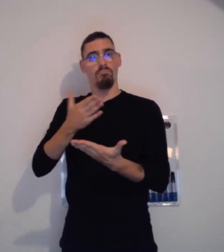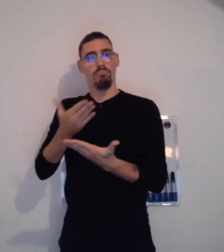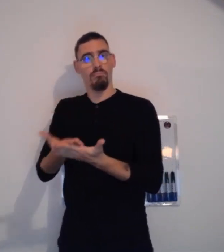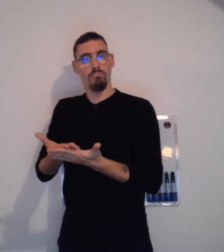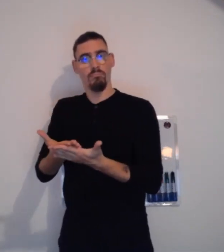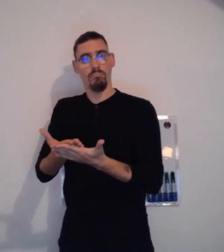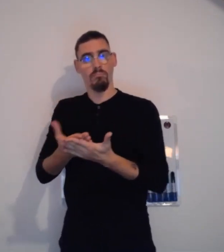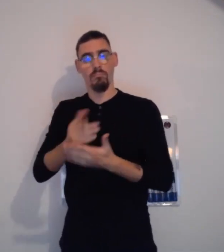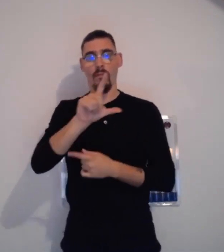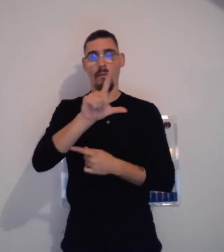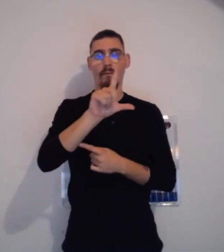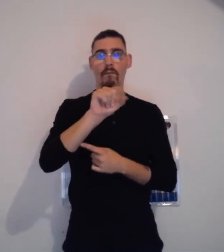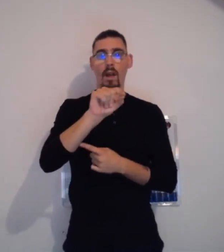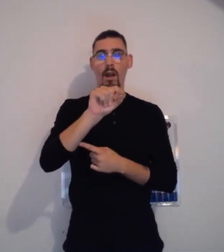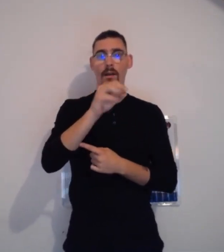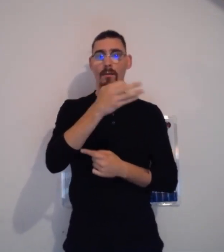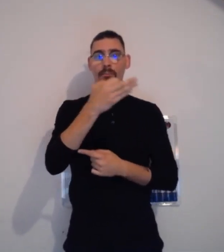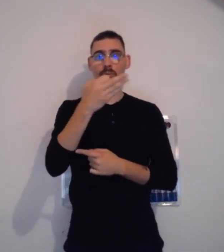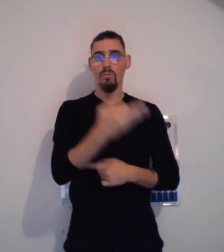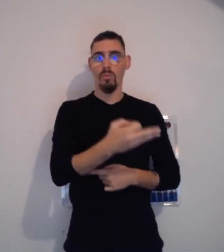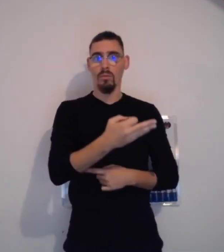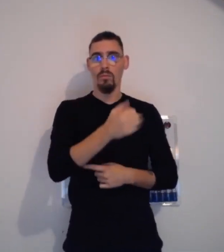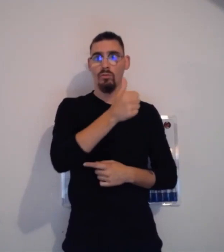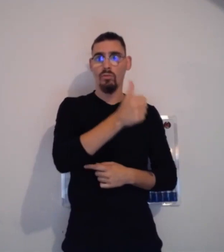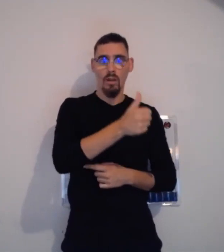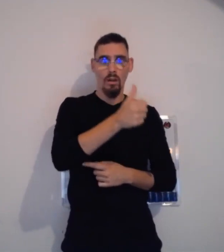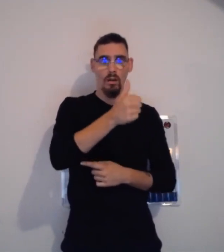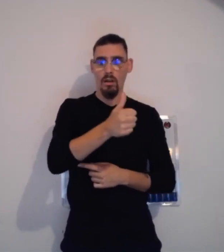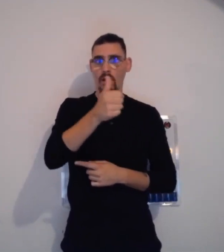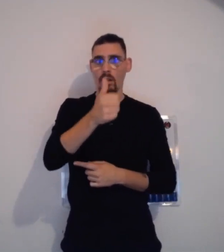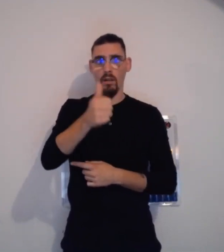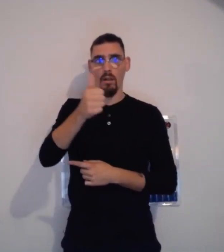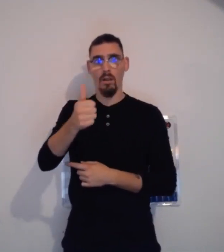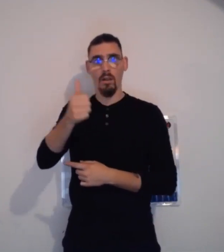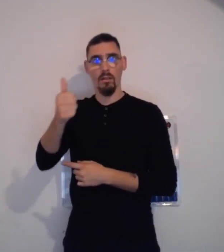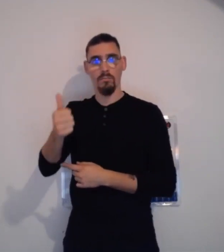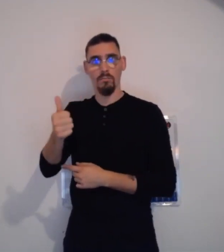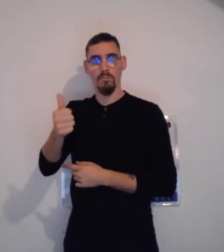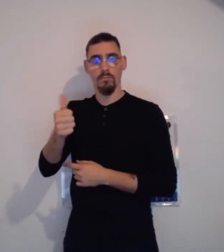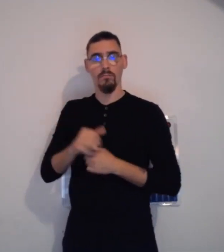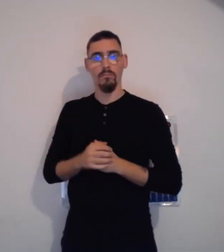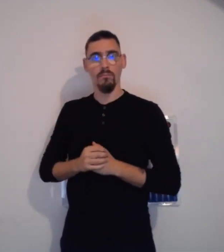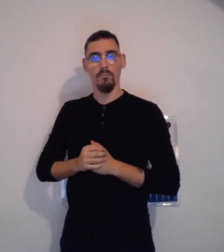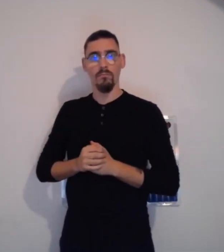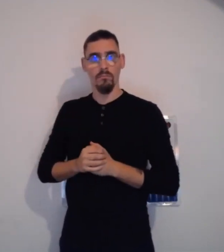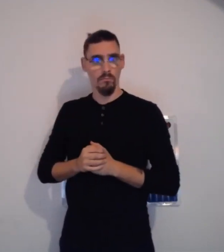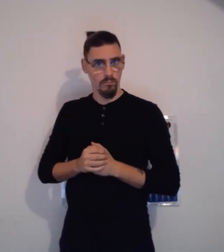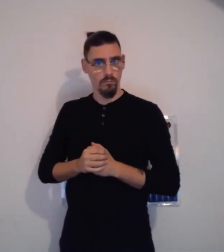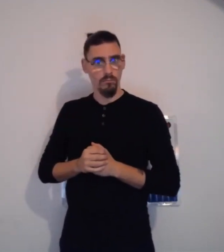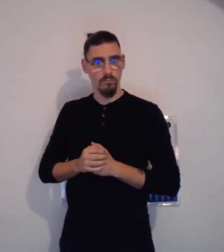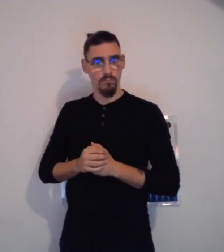100% en 5, ça fait 20% chacun. Chaque sens détiendra 20%.